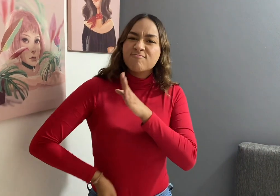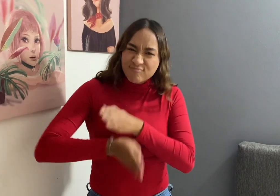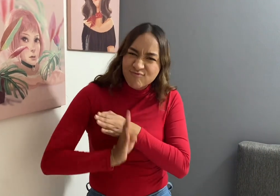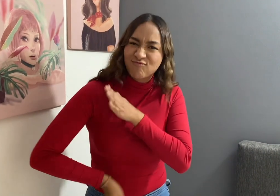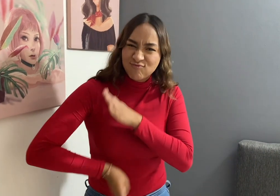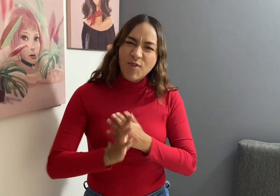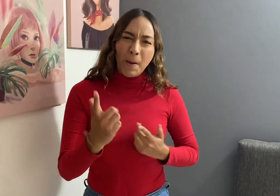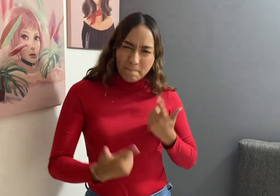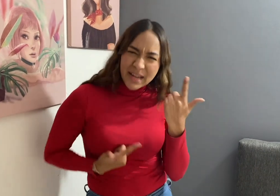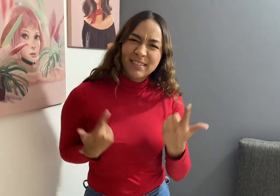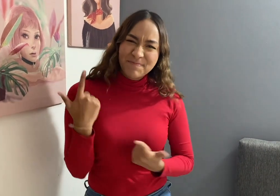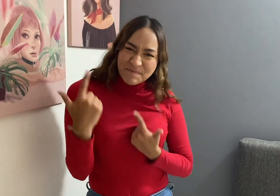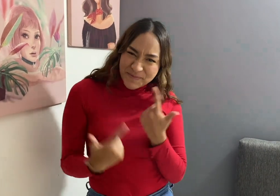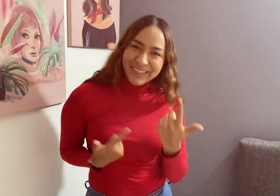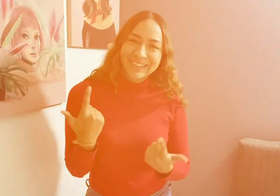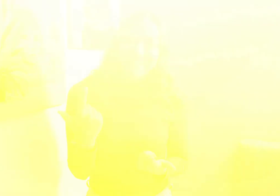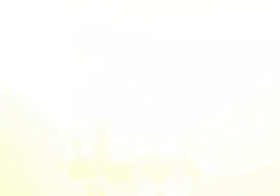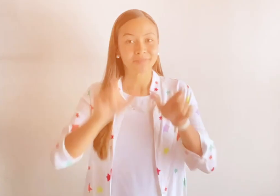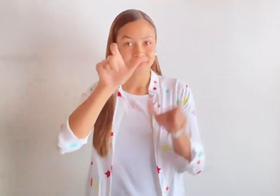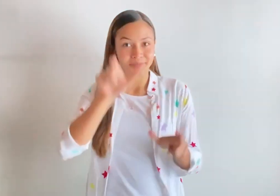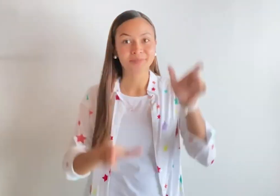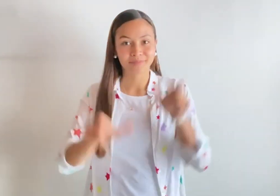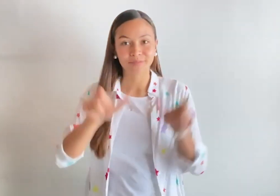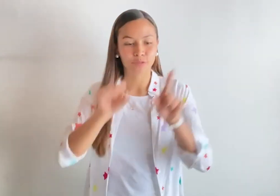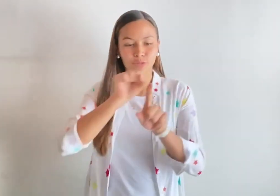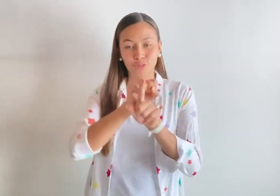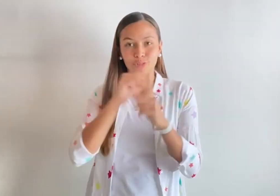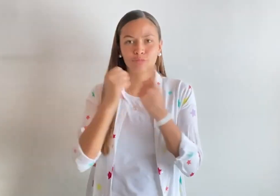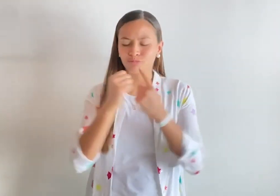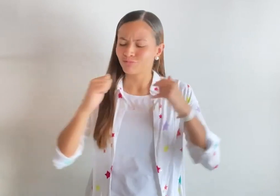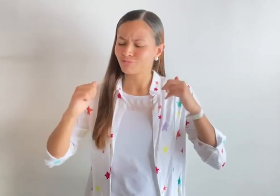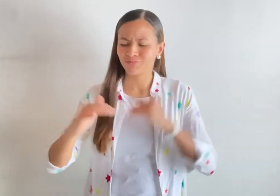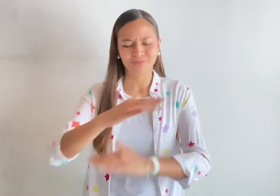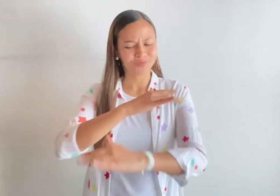Seguimos en la lucha de construir Una sociedad más justa